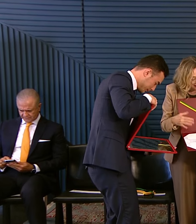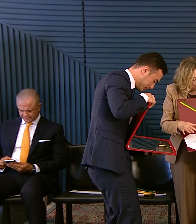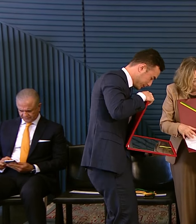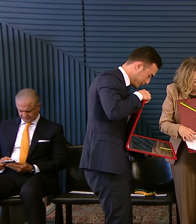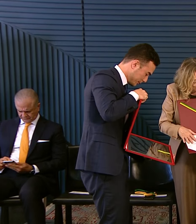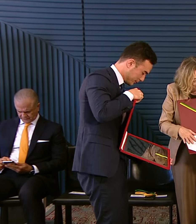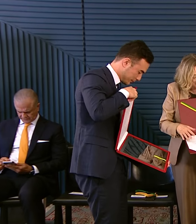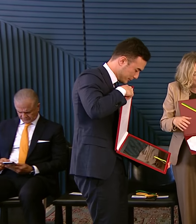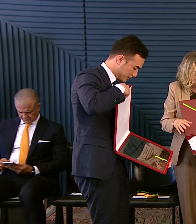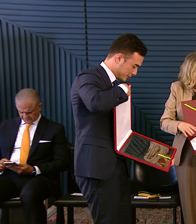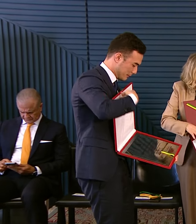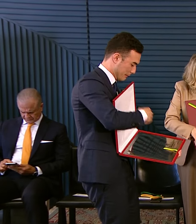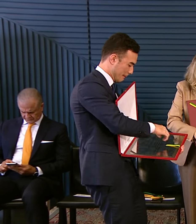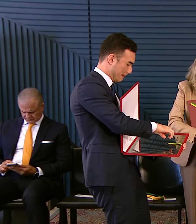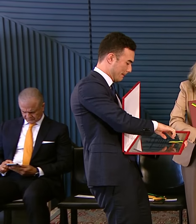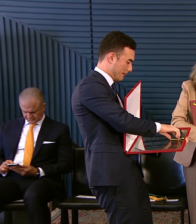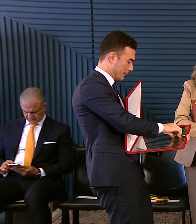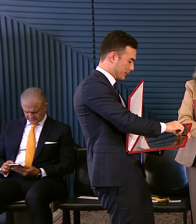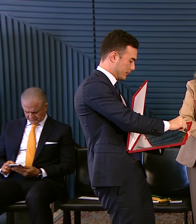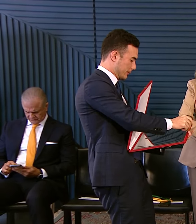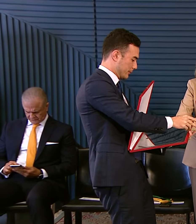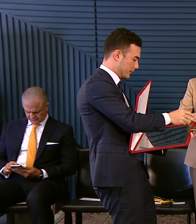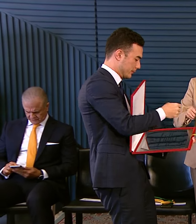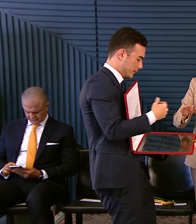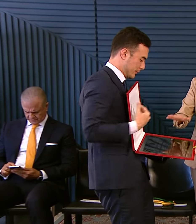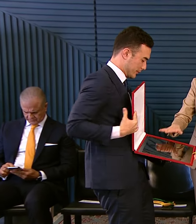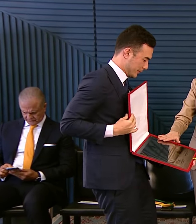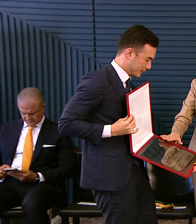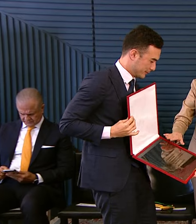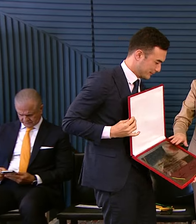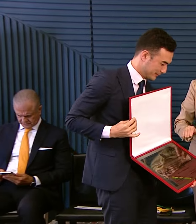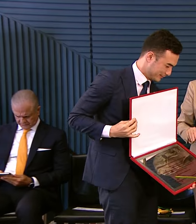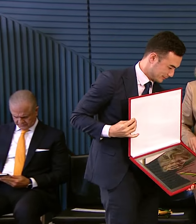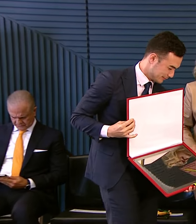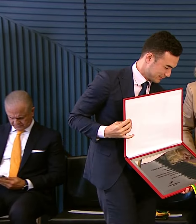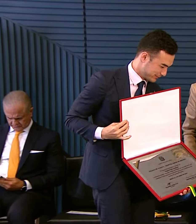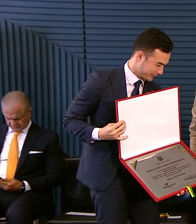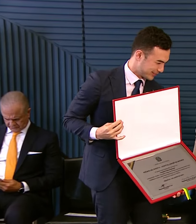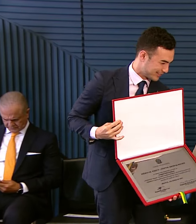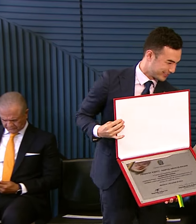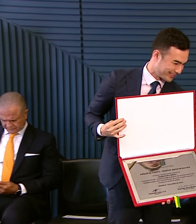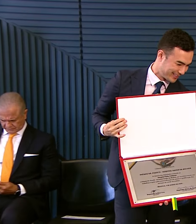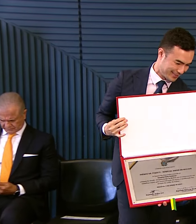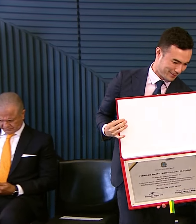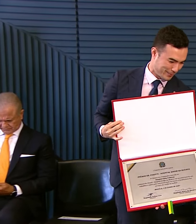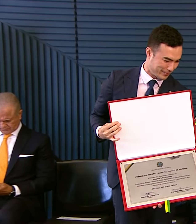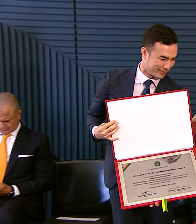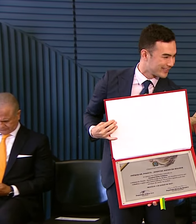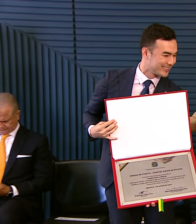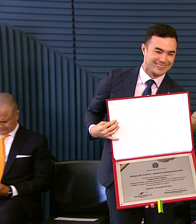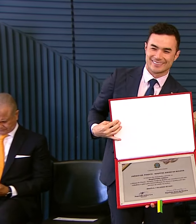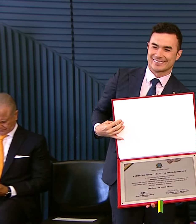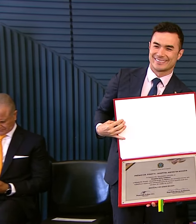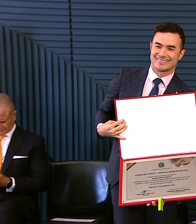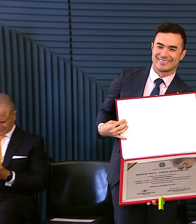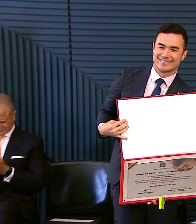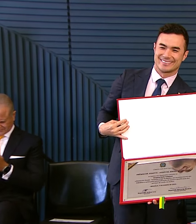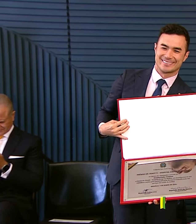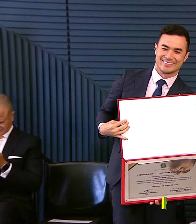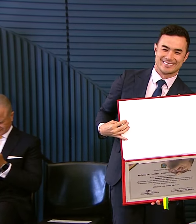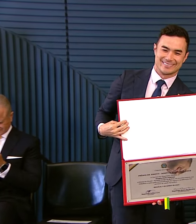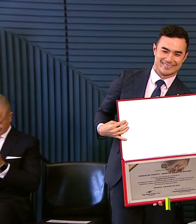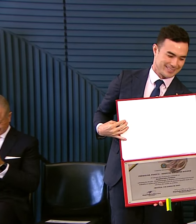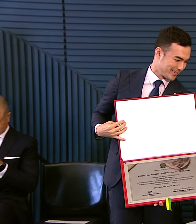E assiste a uma população De aproximadamente 600 mil habitantes É referência No atendimento Materno-infantil E